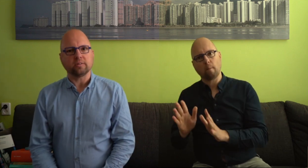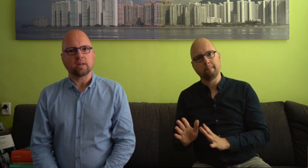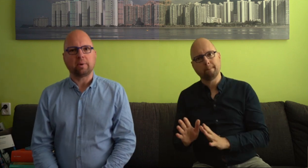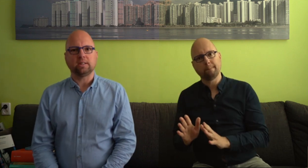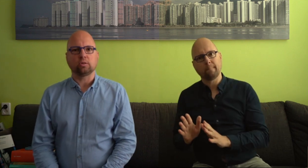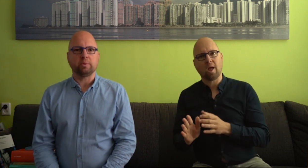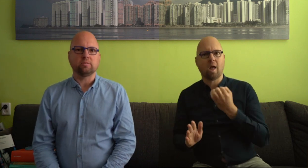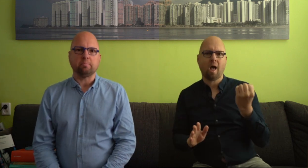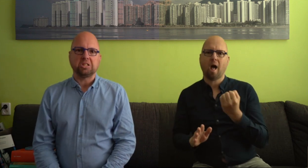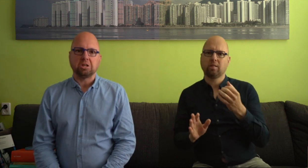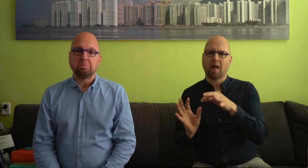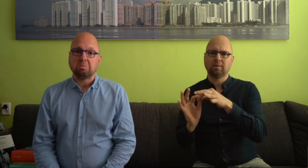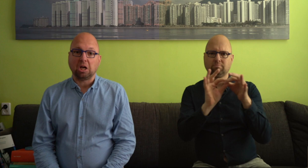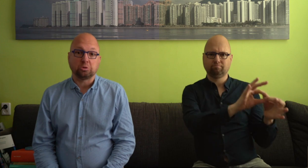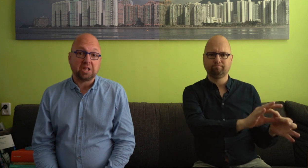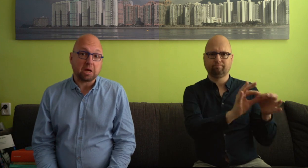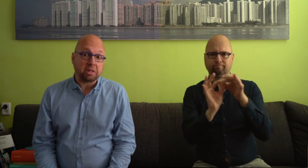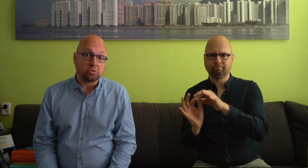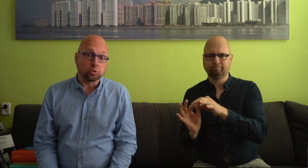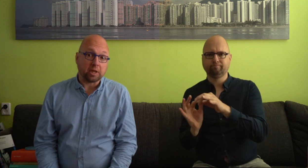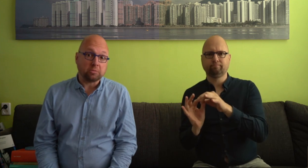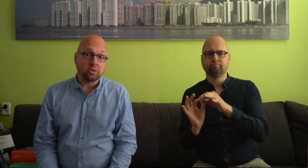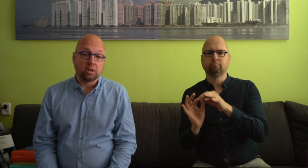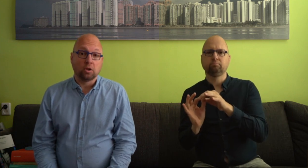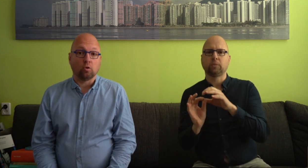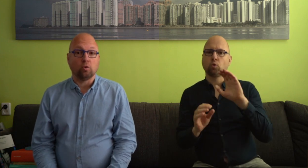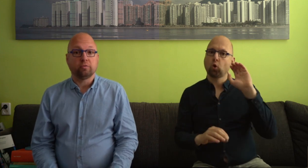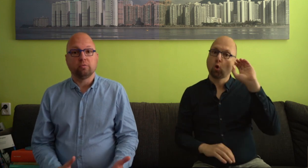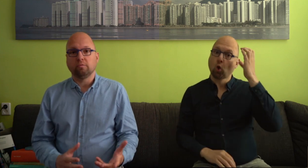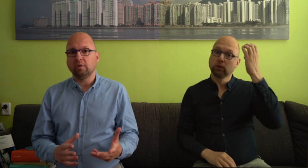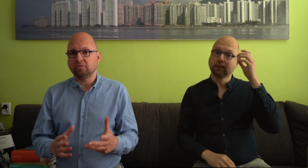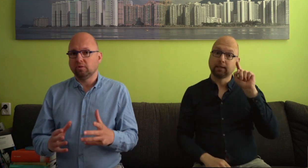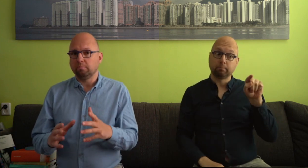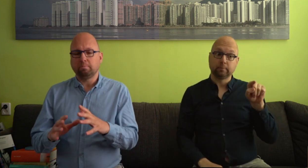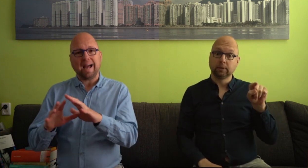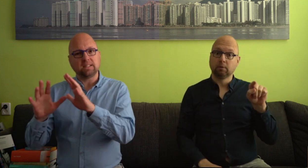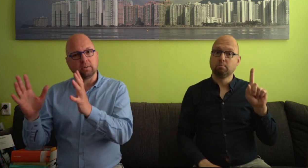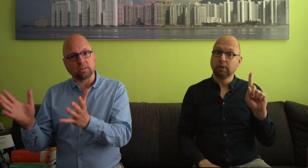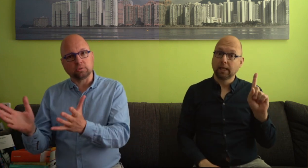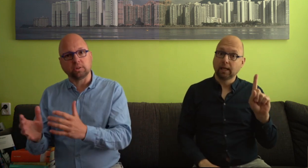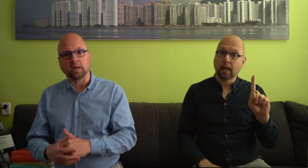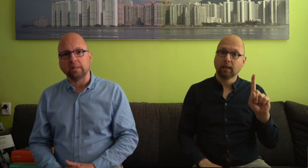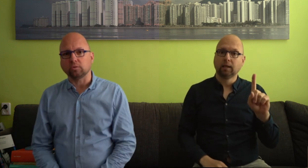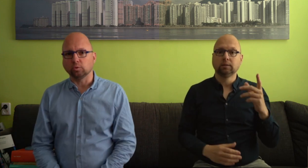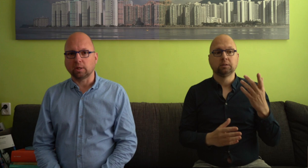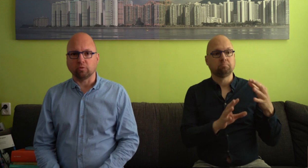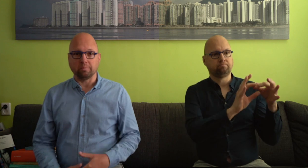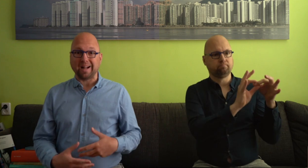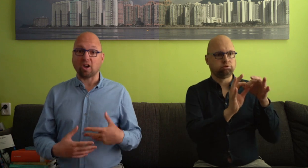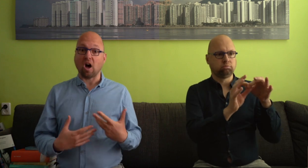altijd gebaseerd op iets wat mensen associëren met het concept. Of een plaatje wat ze associëren met dat concept. Of een bepaalde